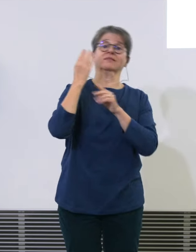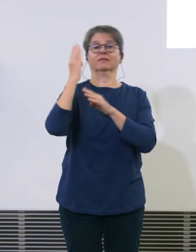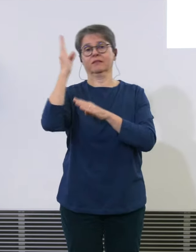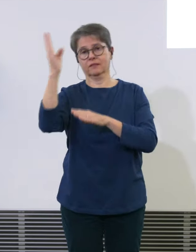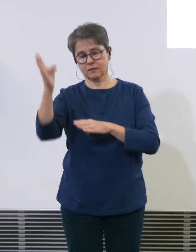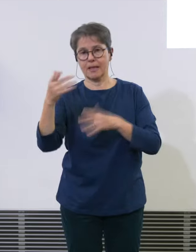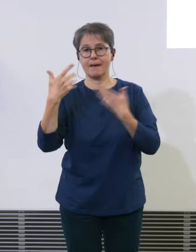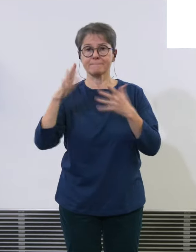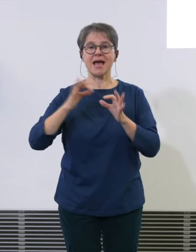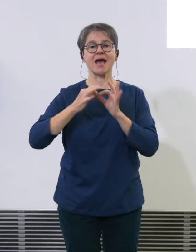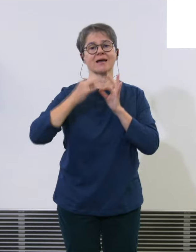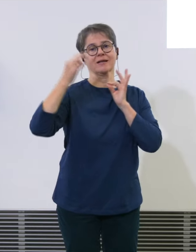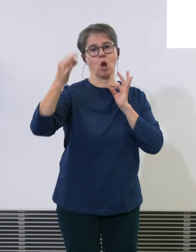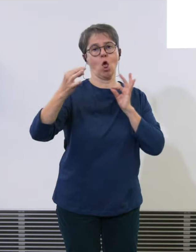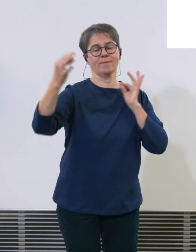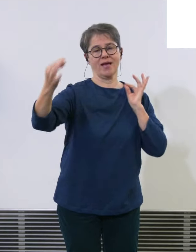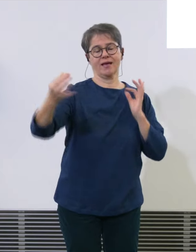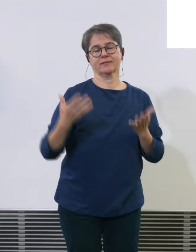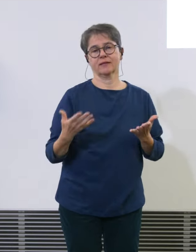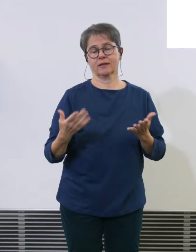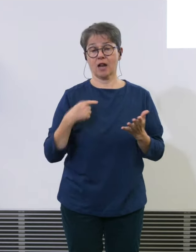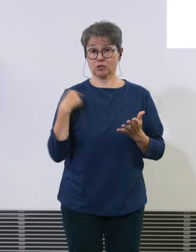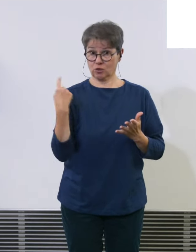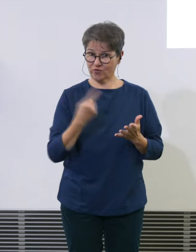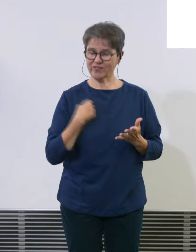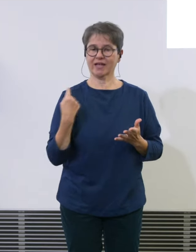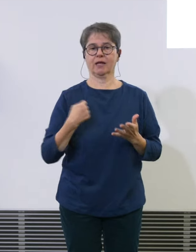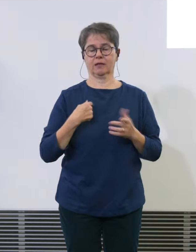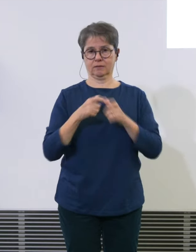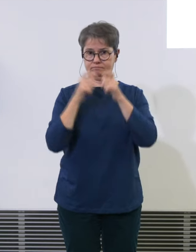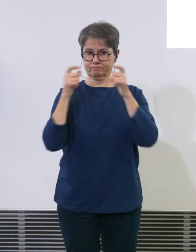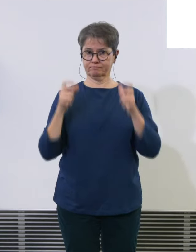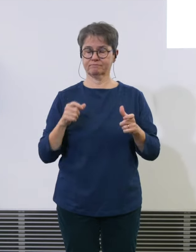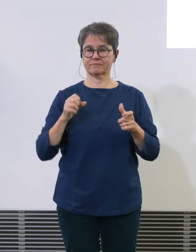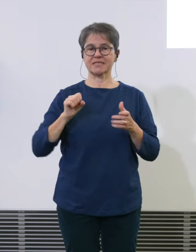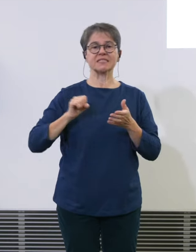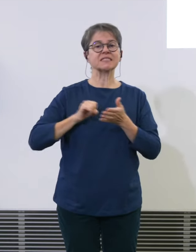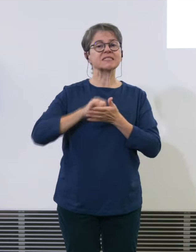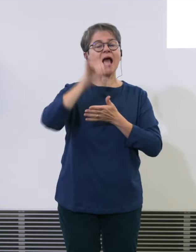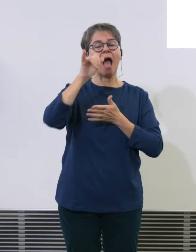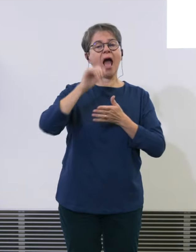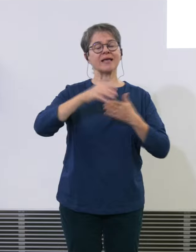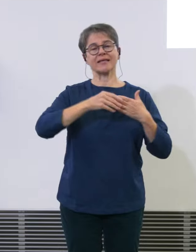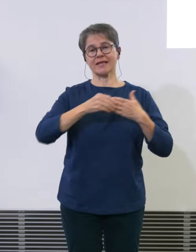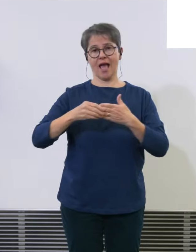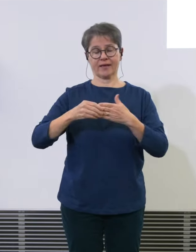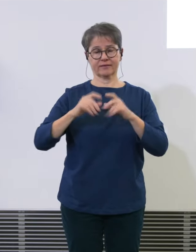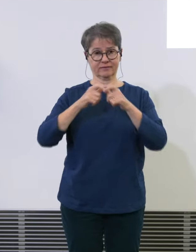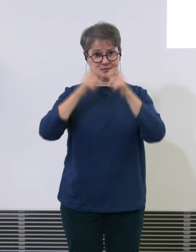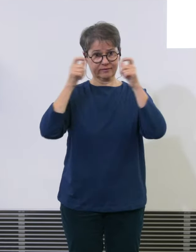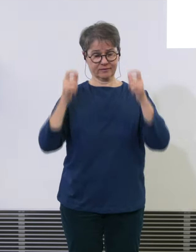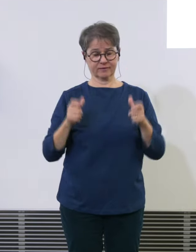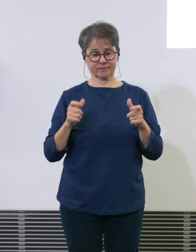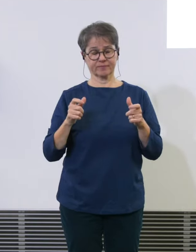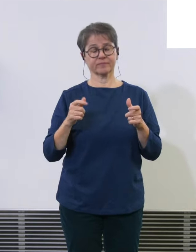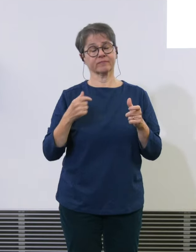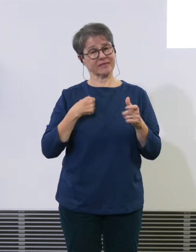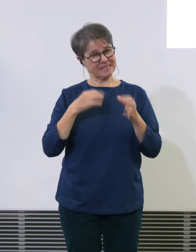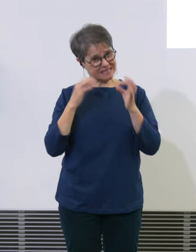der Skyguide ist der Betrieb sicher am Flughafen, es gilt die Sicherheitsmarge zu erhöhen und